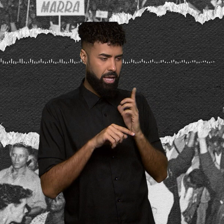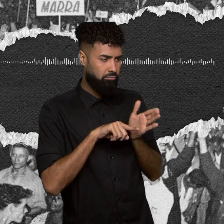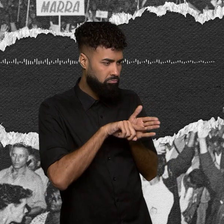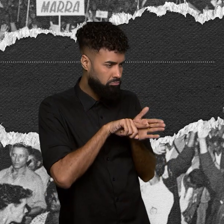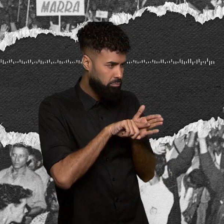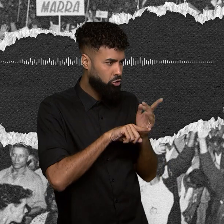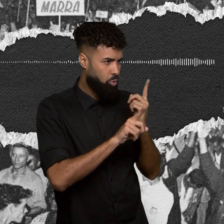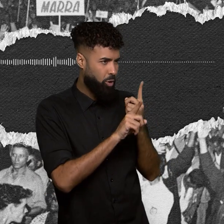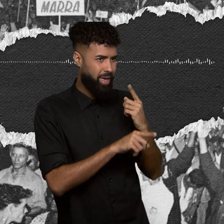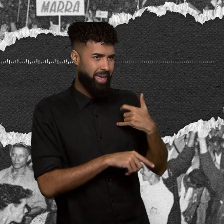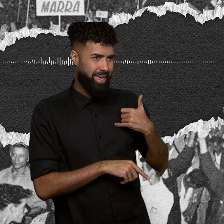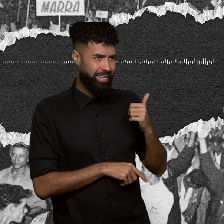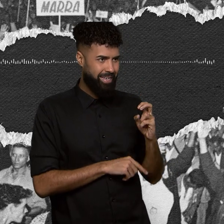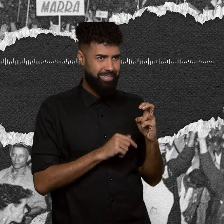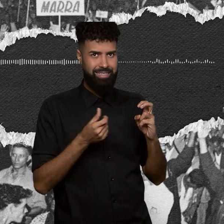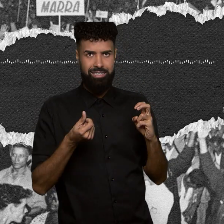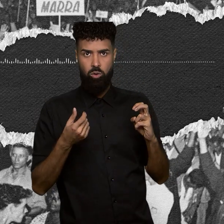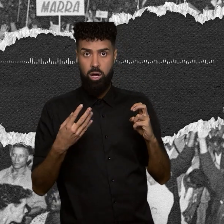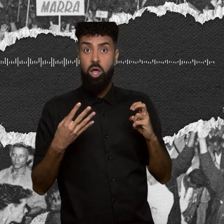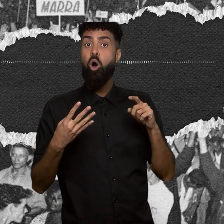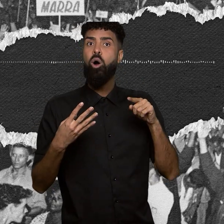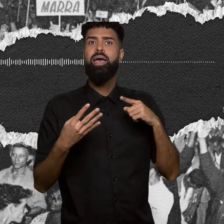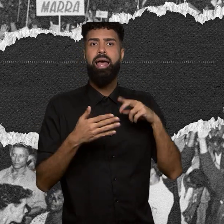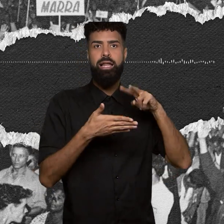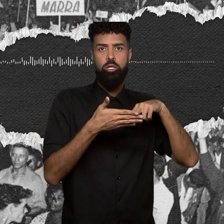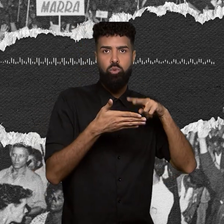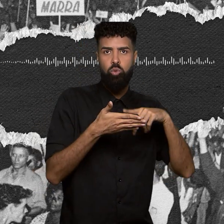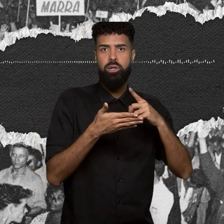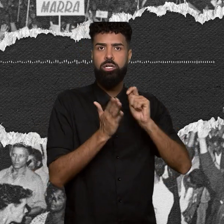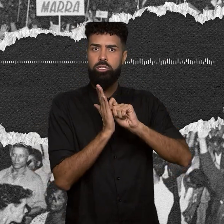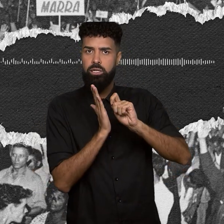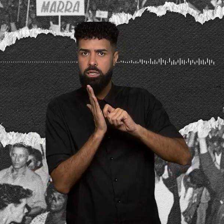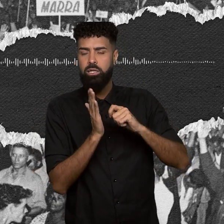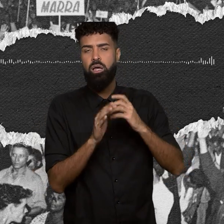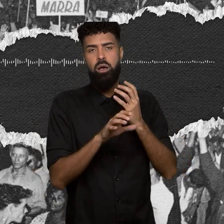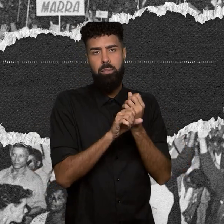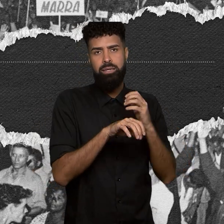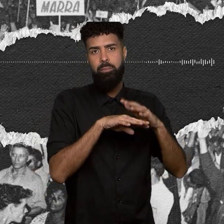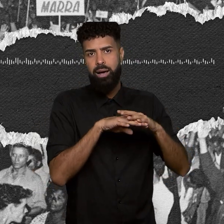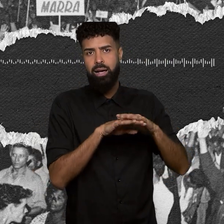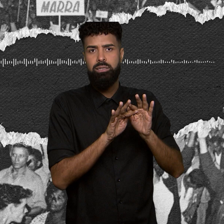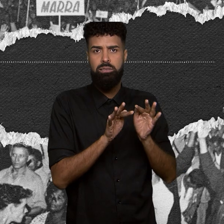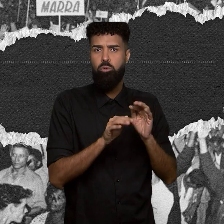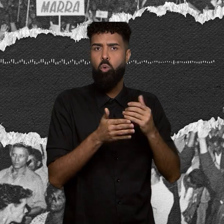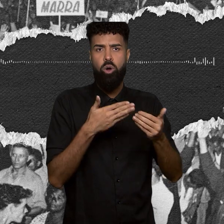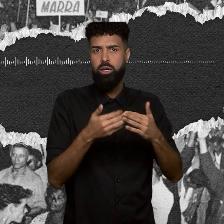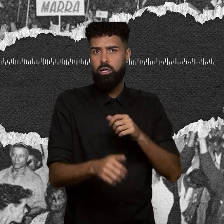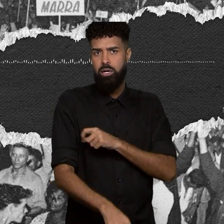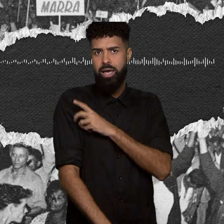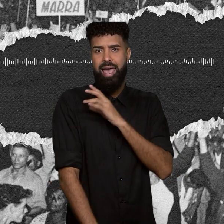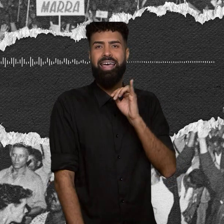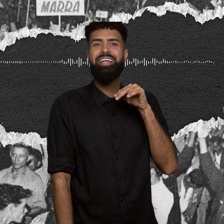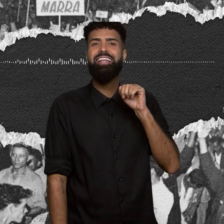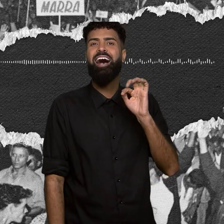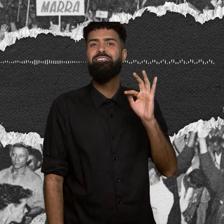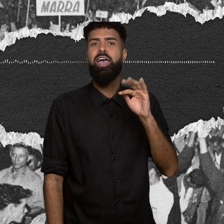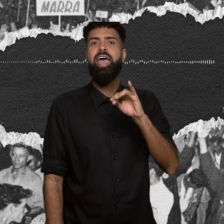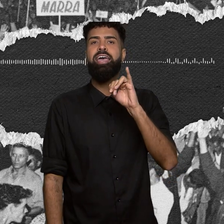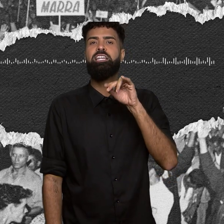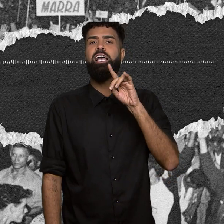anos têm da leitura, escrita e operações matemáticas, independente de sua escolaridade. É o INAF, Indicador de Analfabetismo